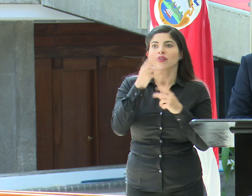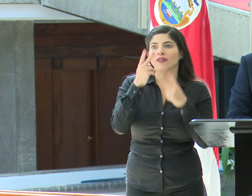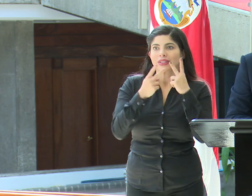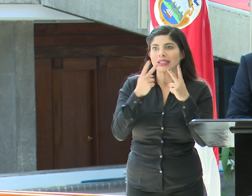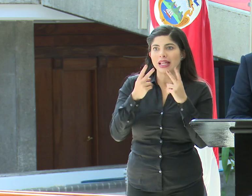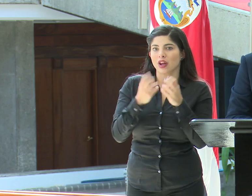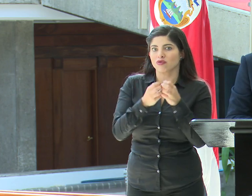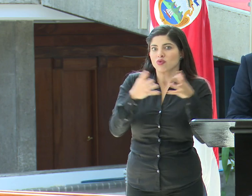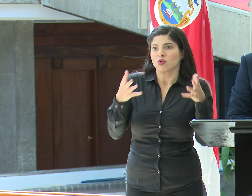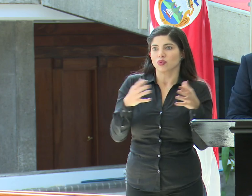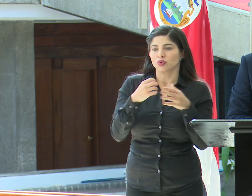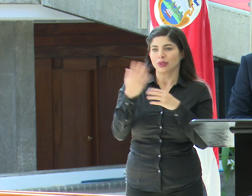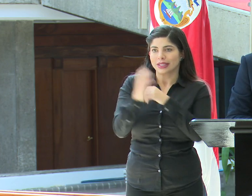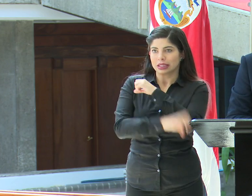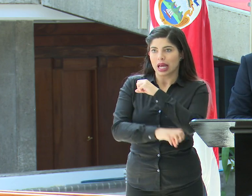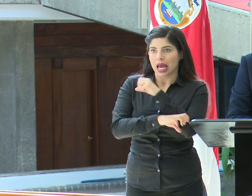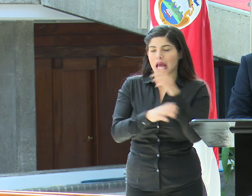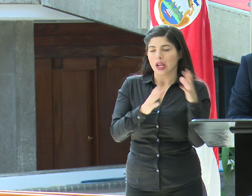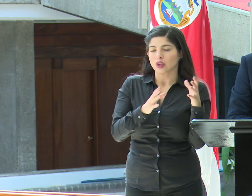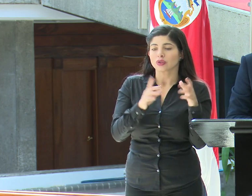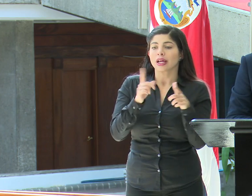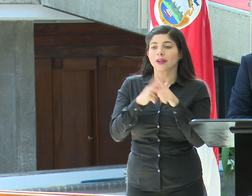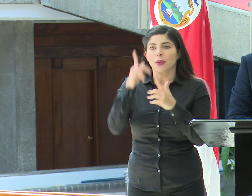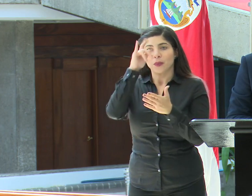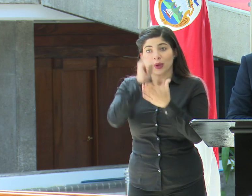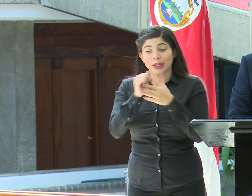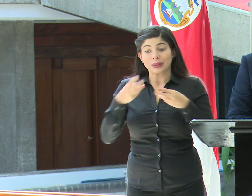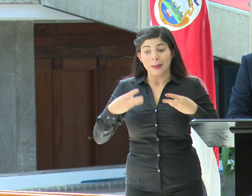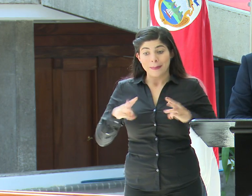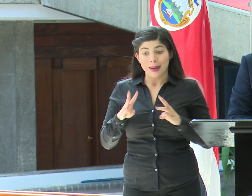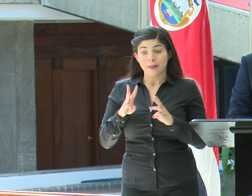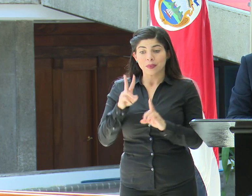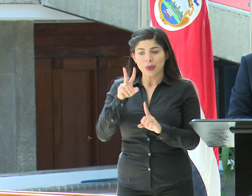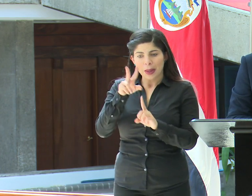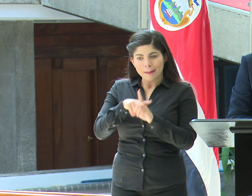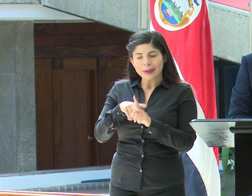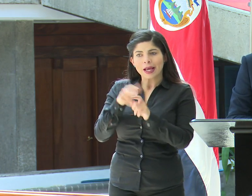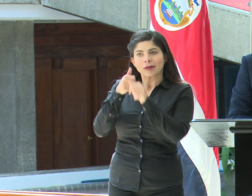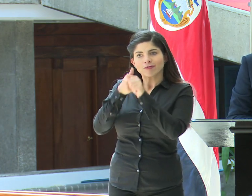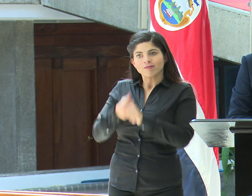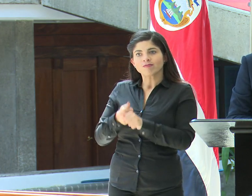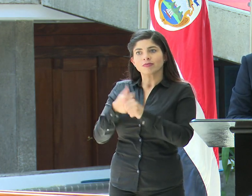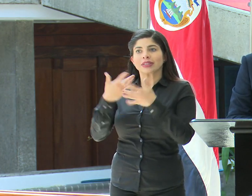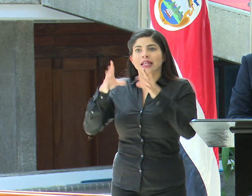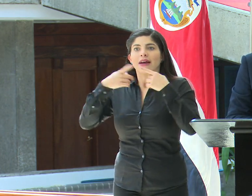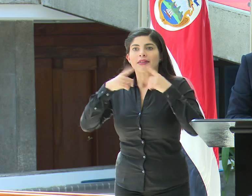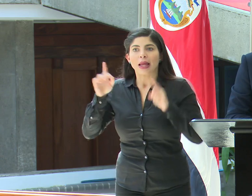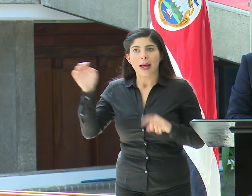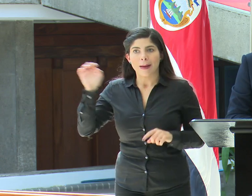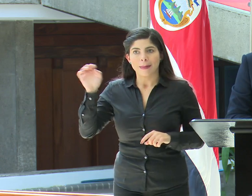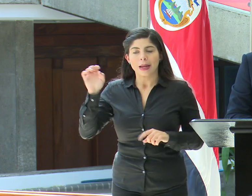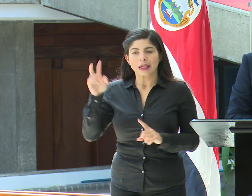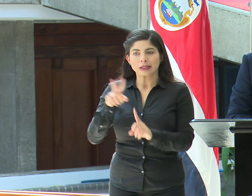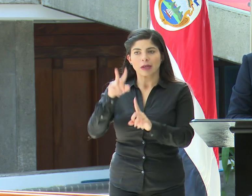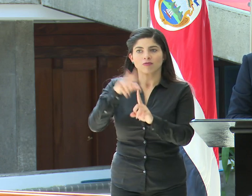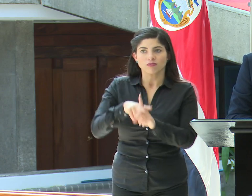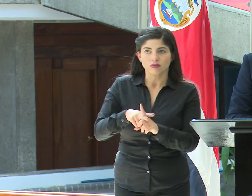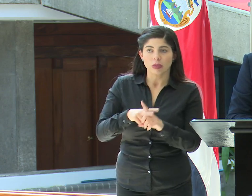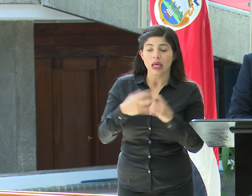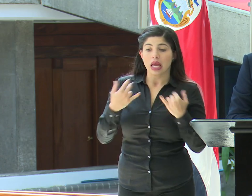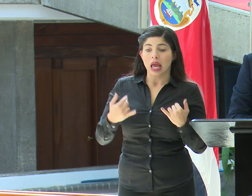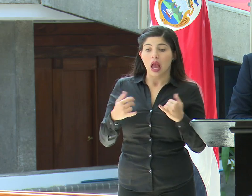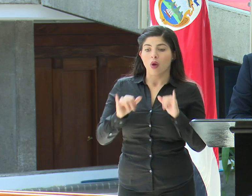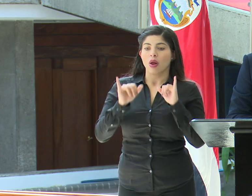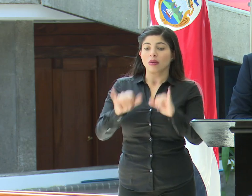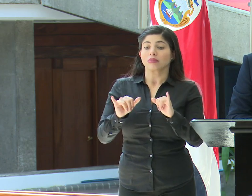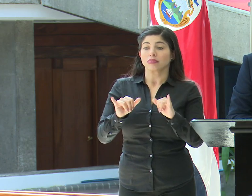visitaron. Por lo tanto, esta medida se toma conforme a la declaración de emergencia y se mantendrá